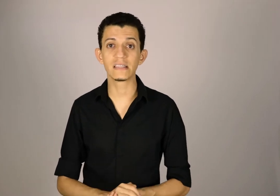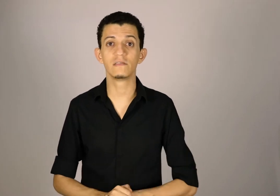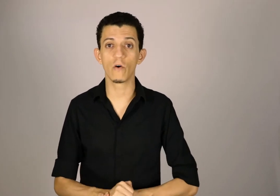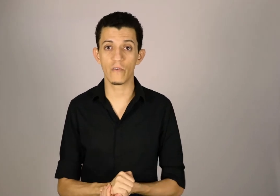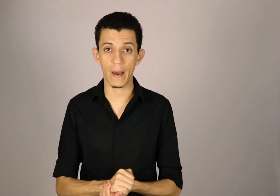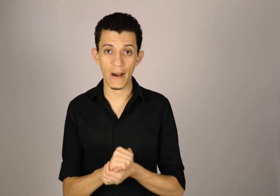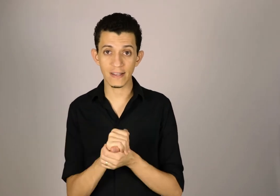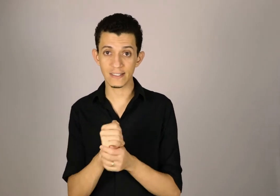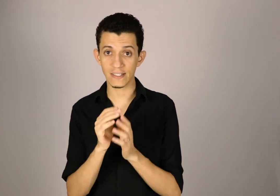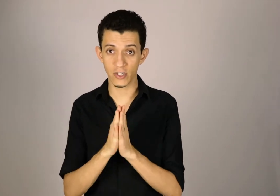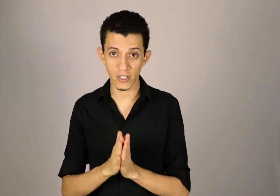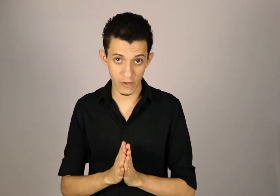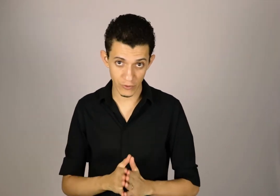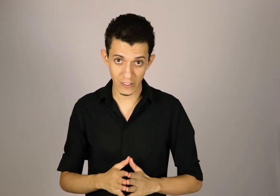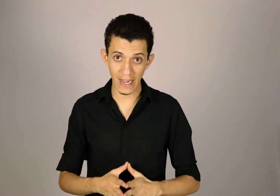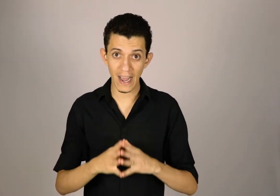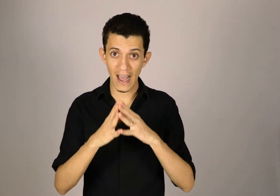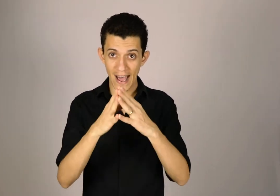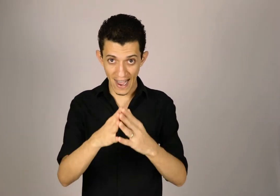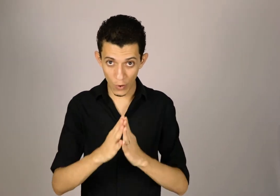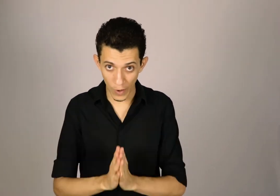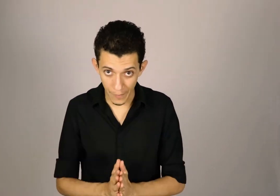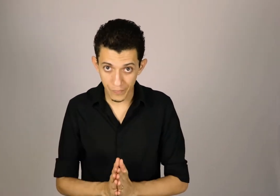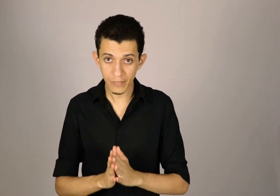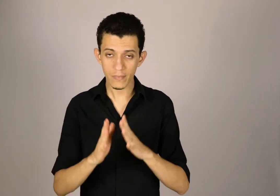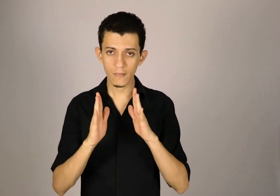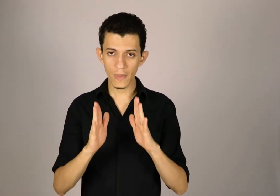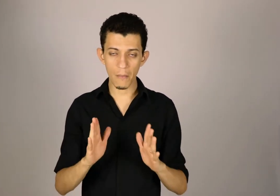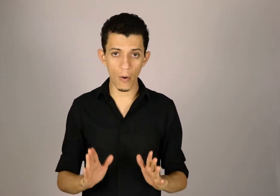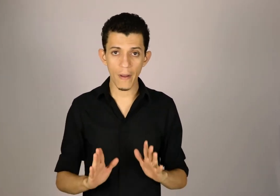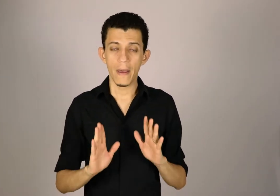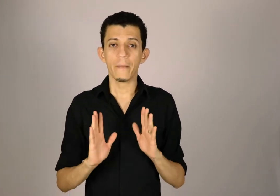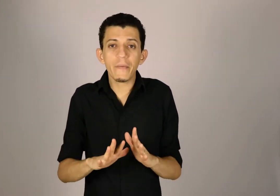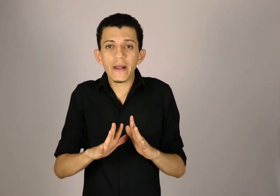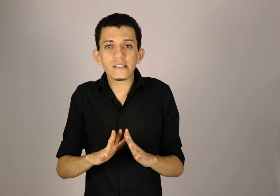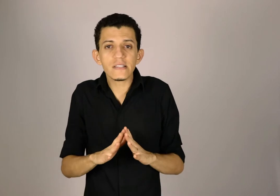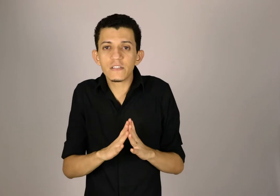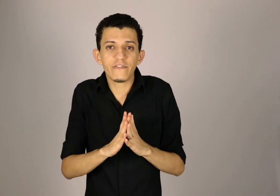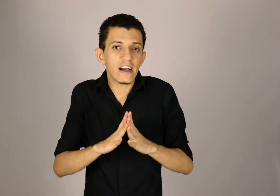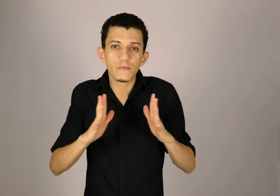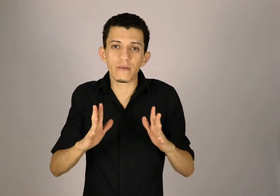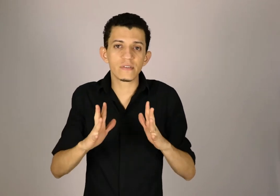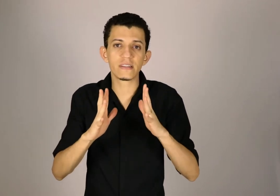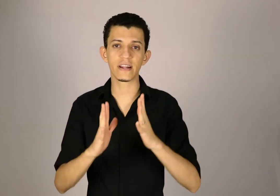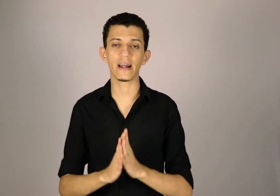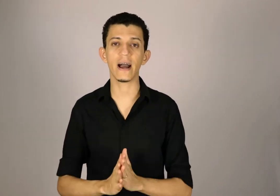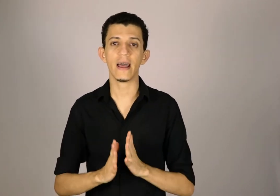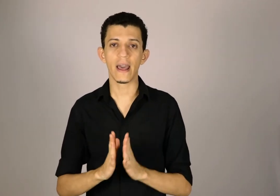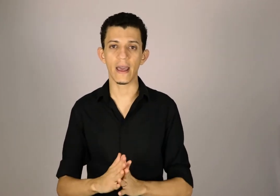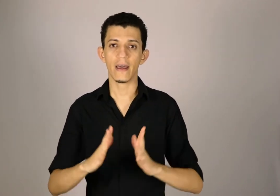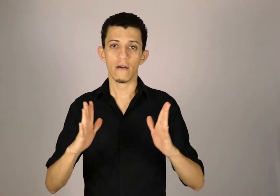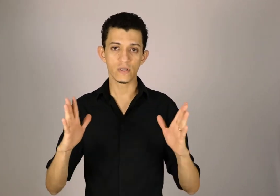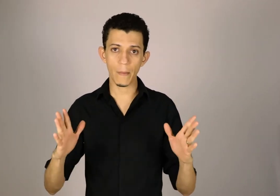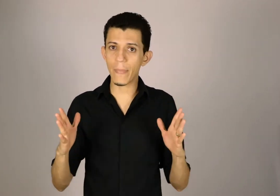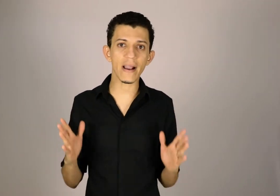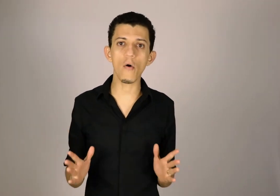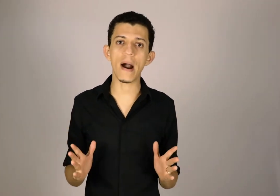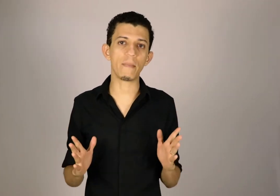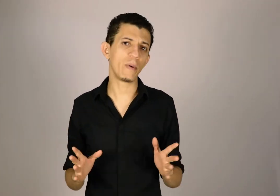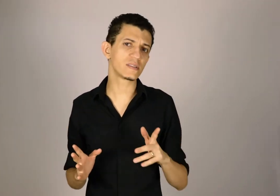desenvolver a partir das dicas que eu vou te dar agora. Bom, o primeiro exercício fácil para você treinar é você pegar um mapa. Pode ser